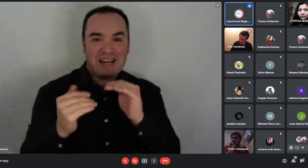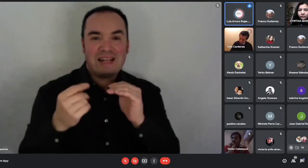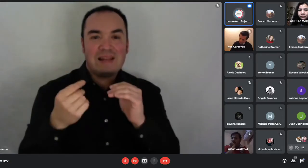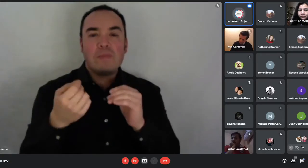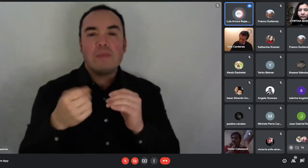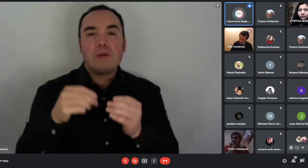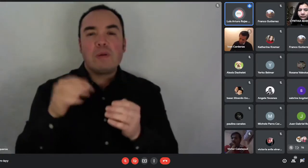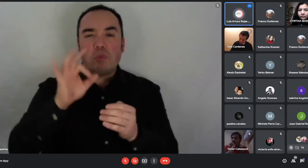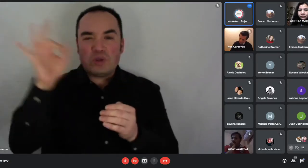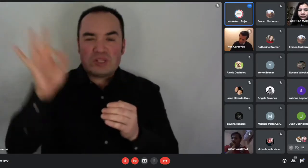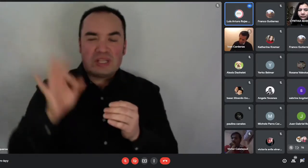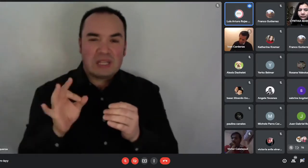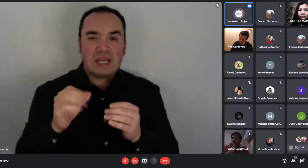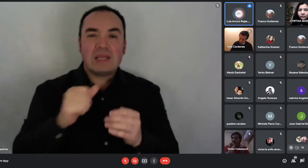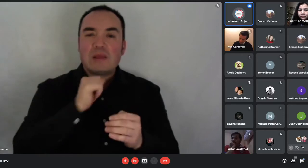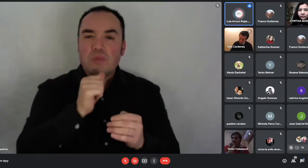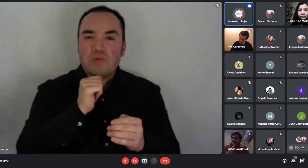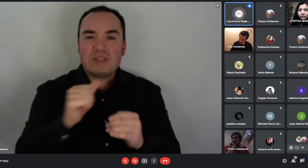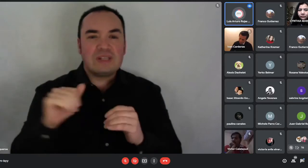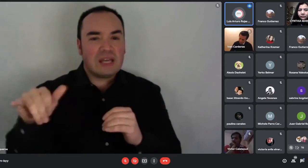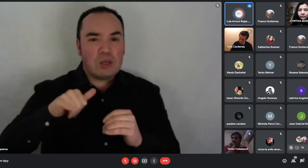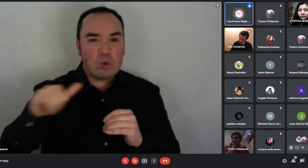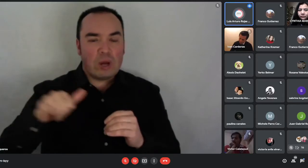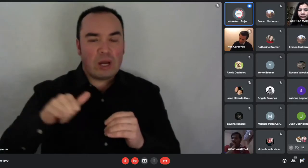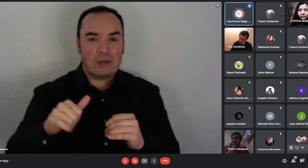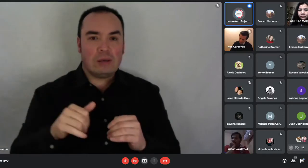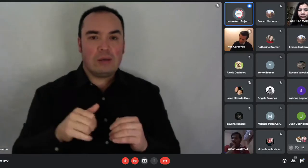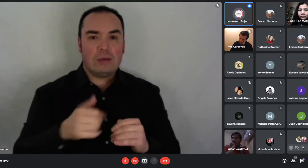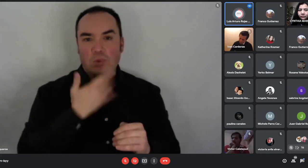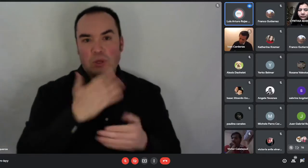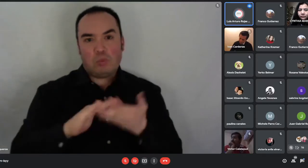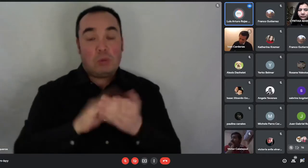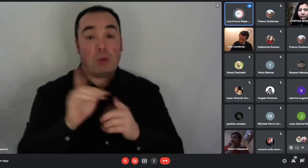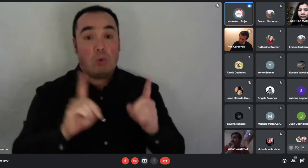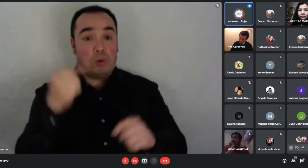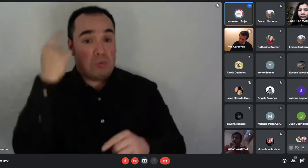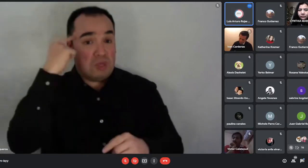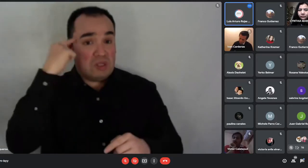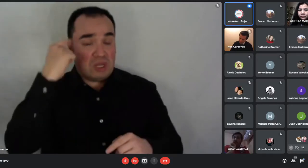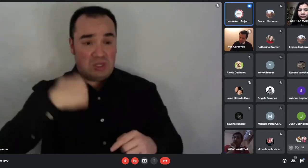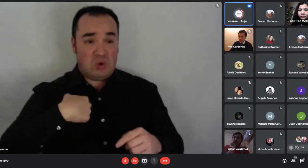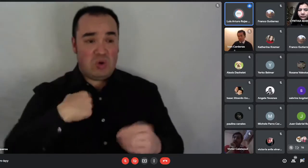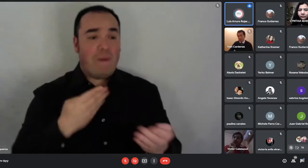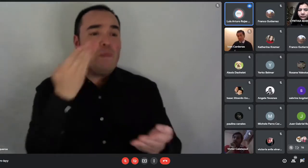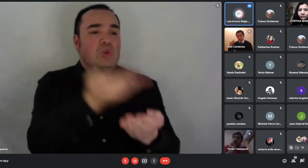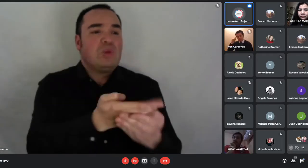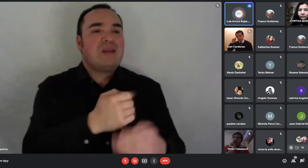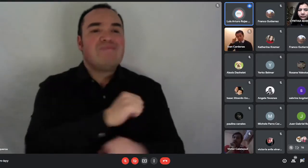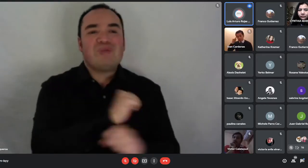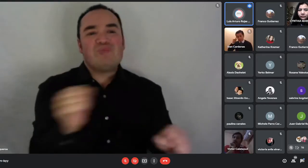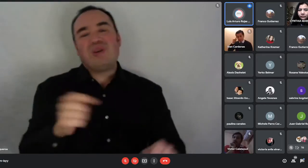postular porque no tengo hijos o no tengo hija. Que comúnmente nos hacen esa observación. Y en realidad,